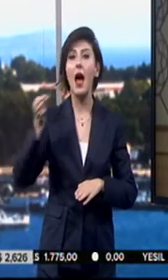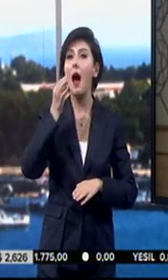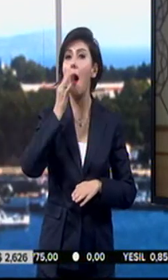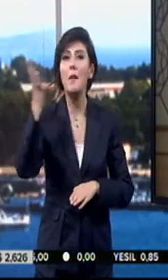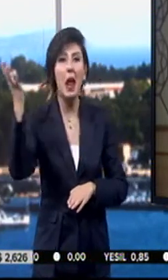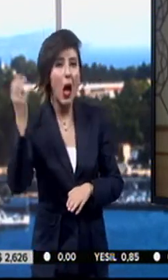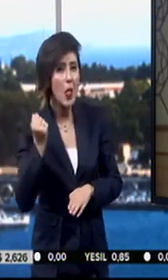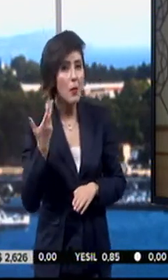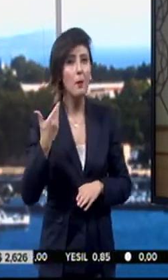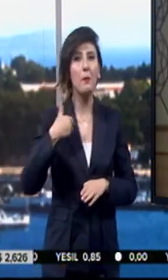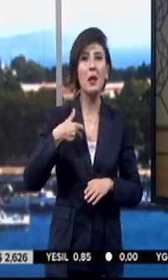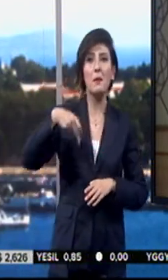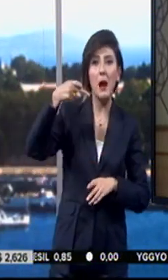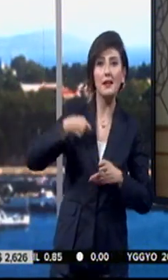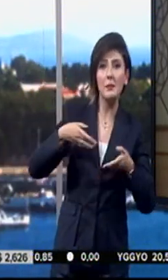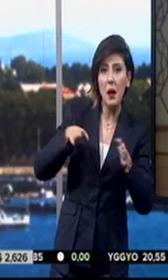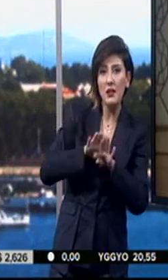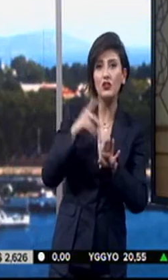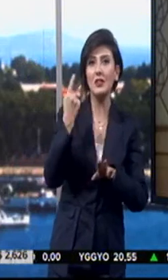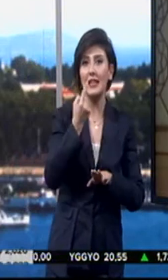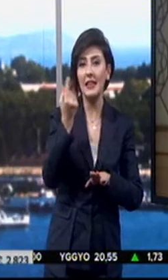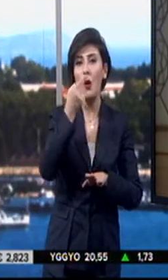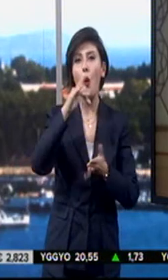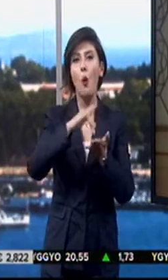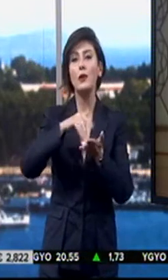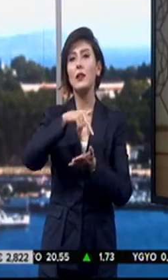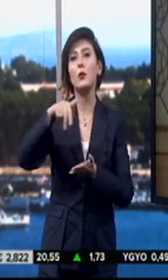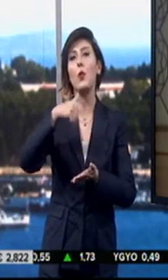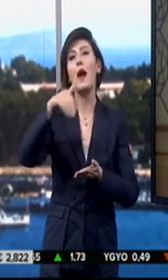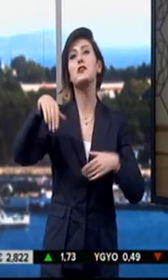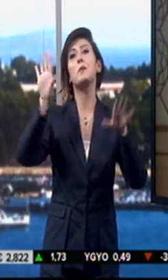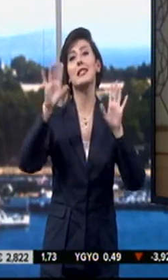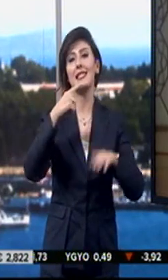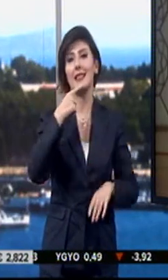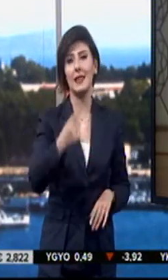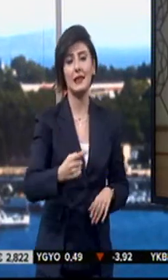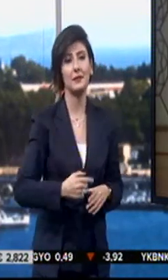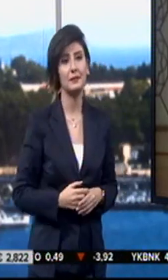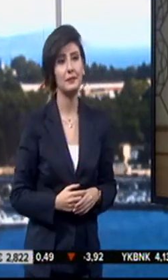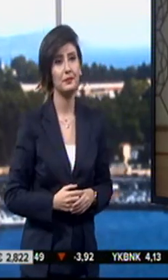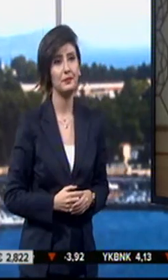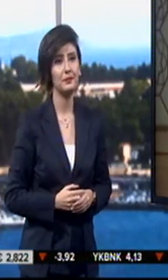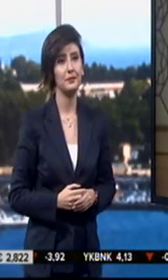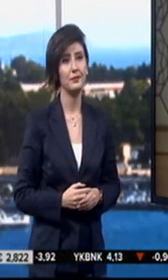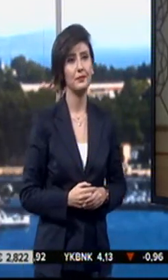haber aldım. Benim partimi kapatacaklar diye ortada dolaşmasın ifadelerini kullandı.